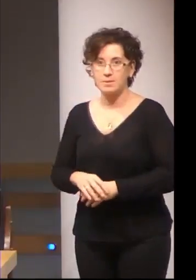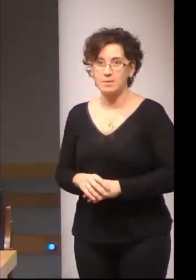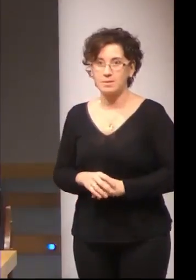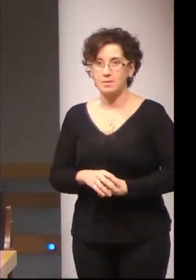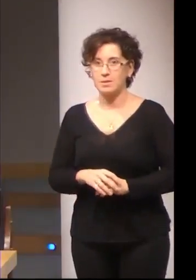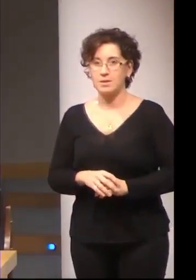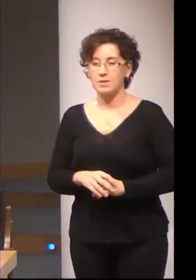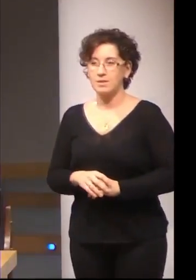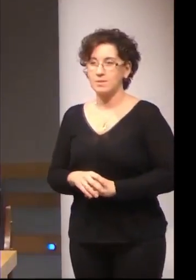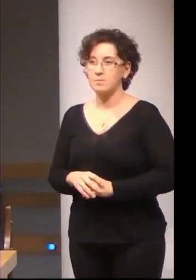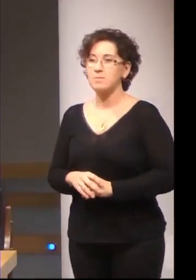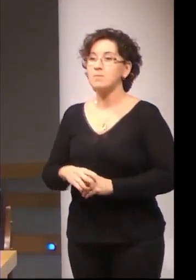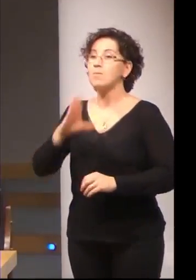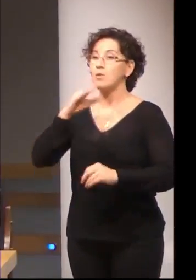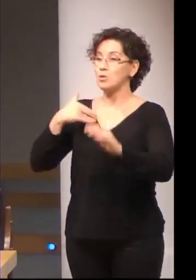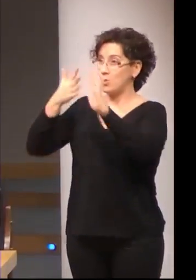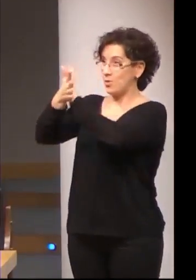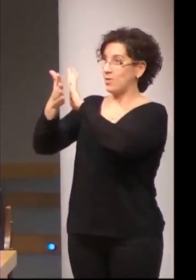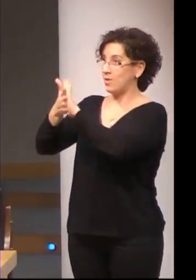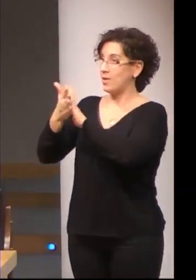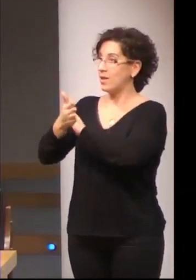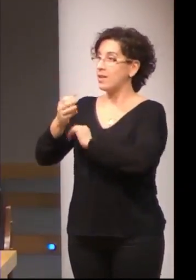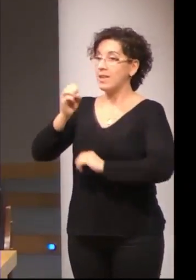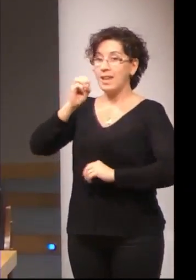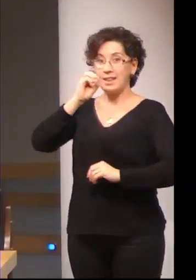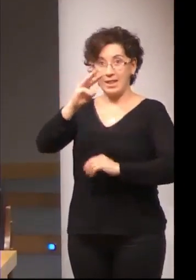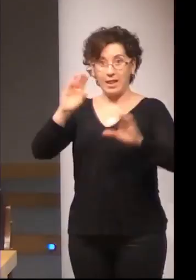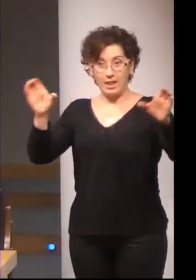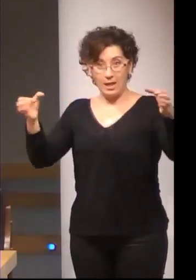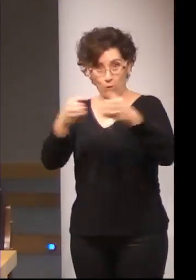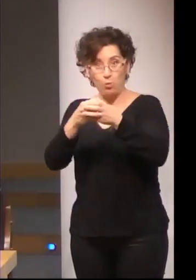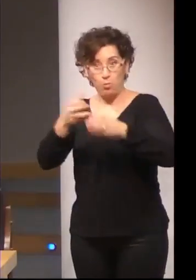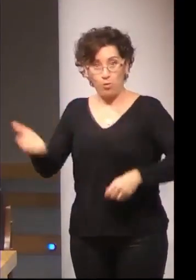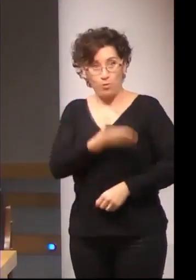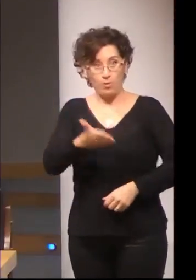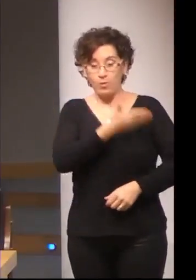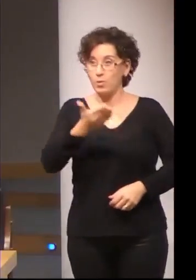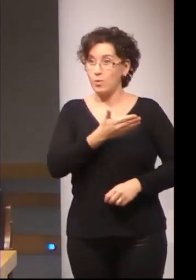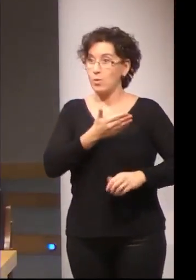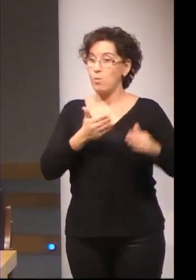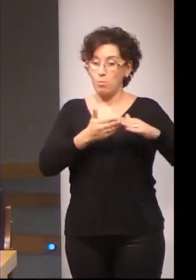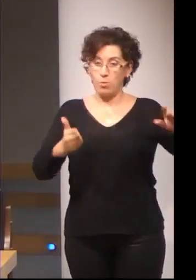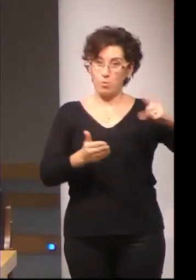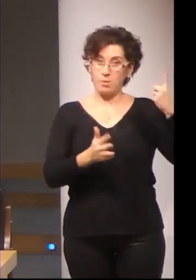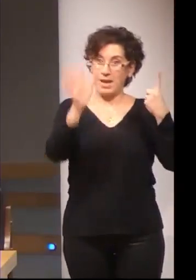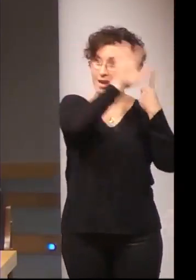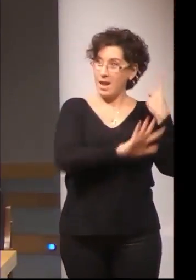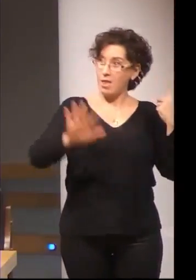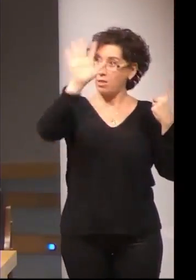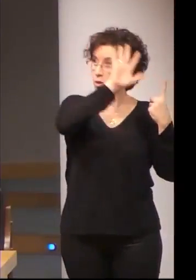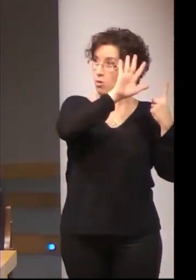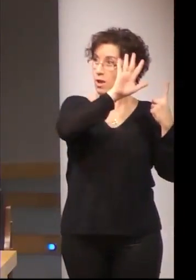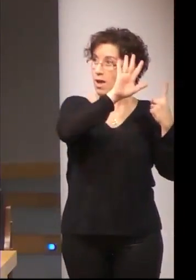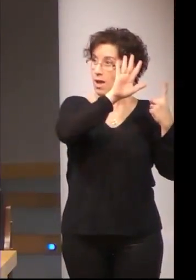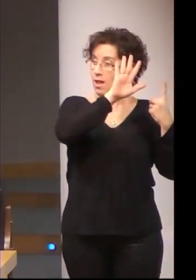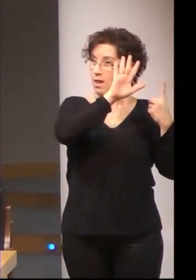estudio descriptivo que de las 13 promociones estudiadas la primera a nivel nacional coinciden con trabajos de